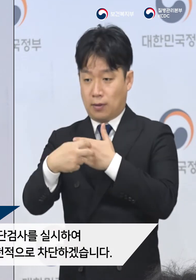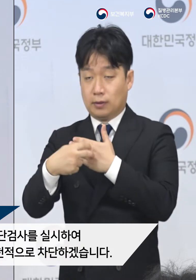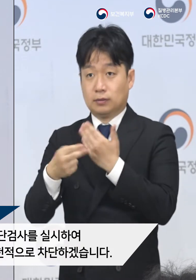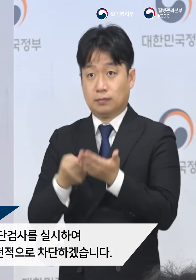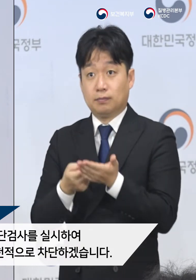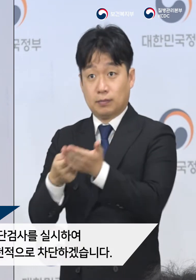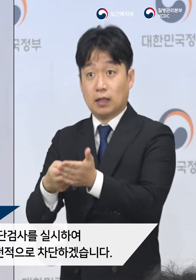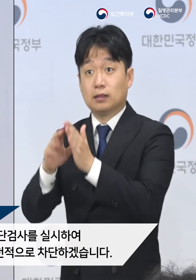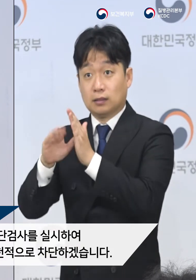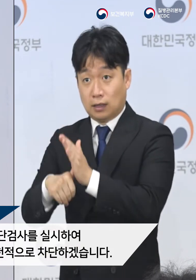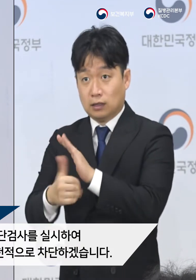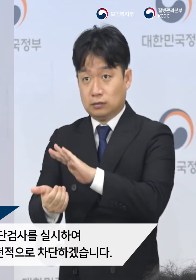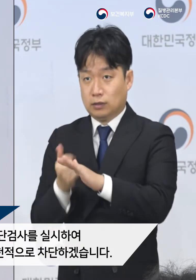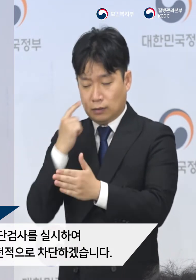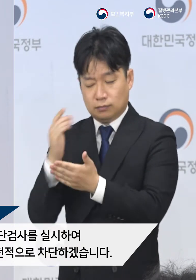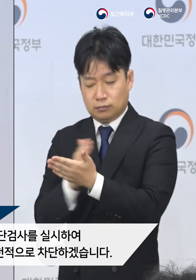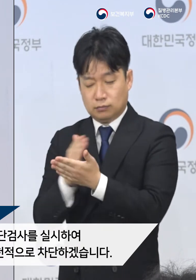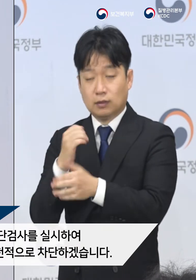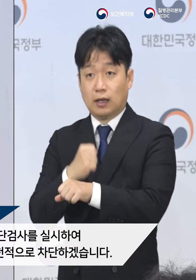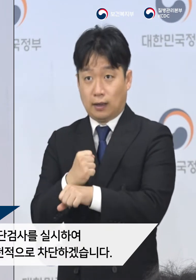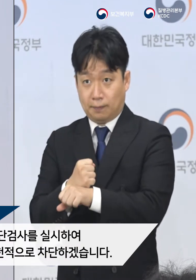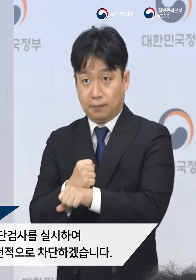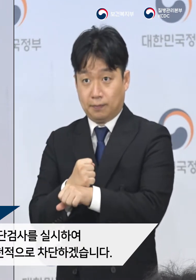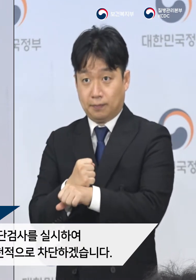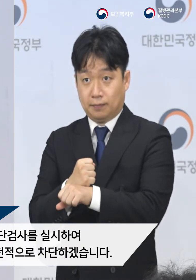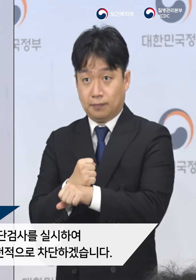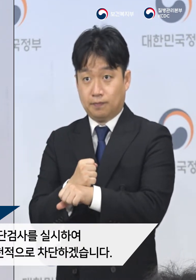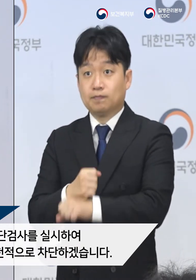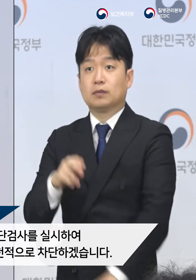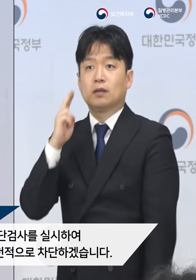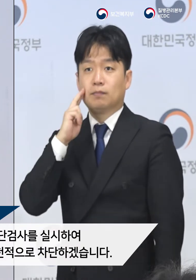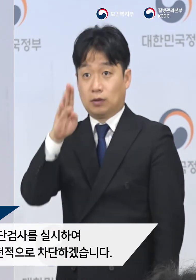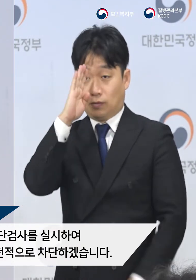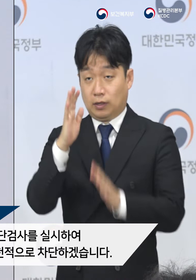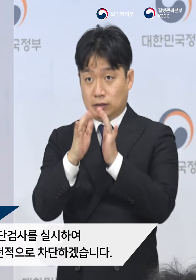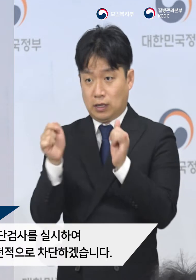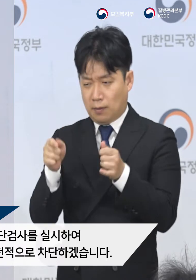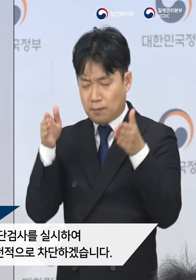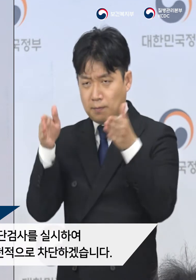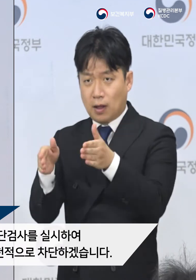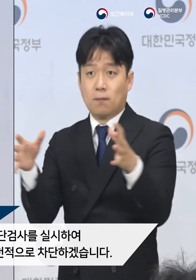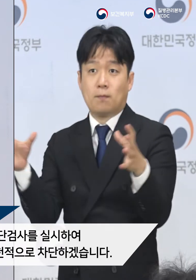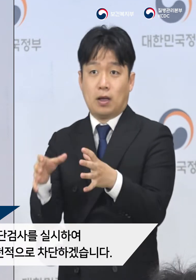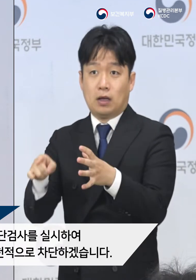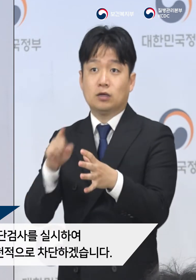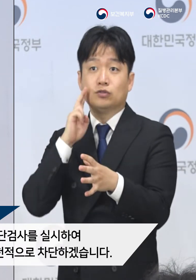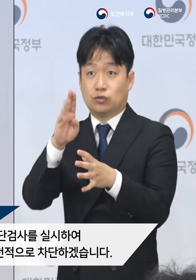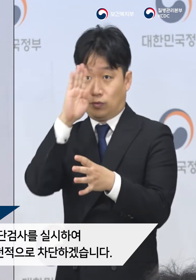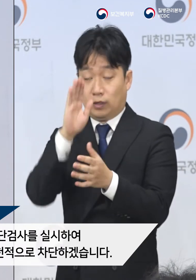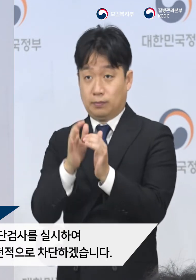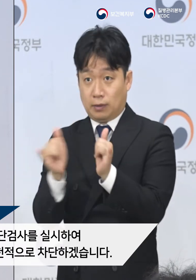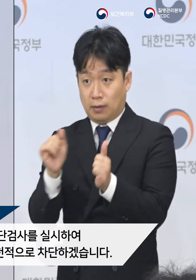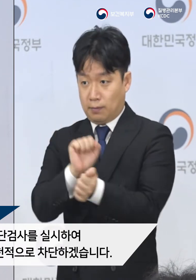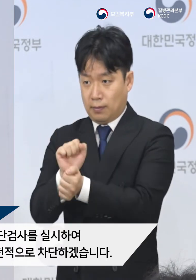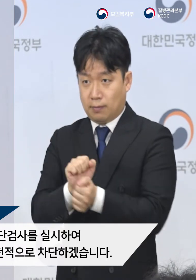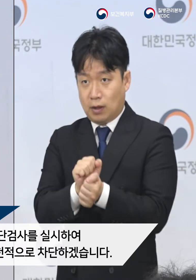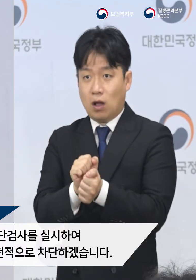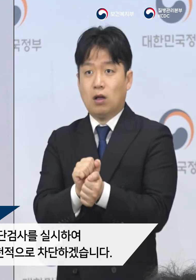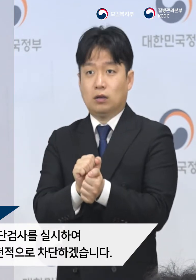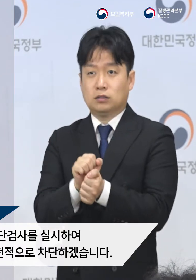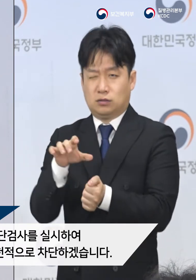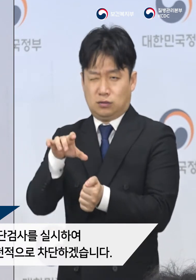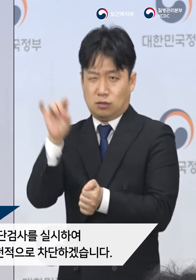경우에도 사전에 진단검사를 실시하여 중증 환자들이 집중된 중환자실의 감염 가능성을